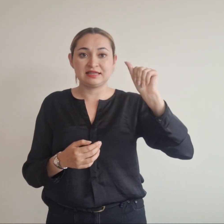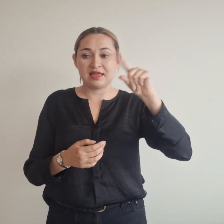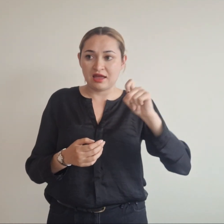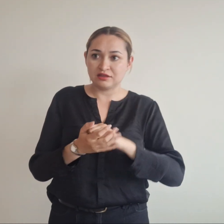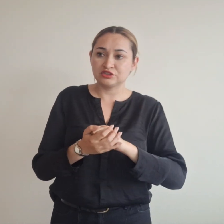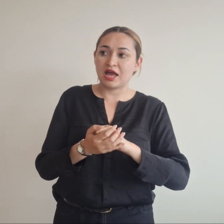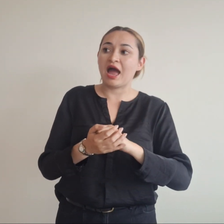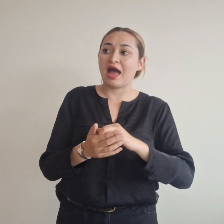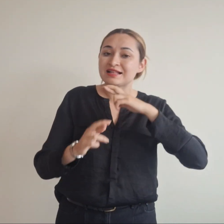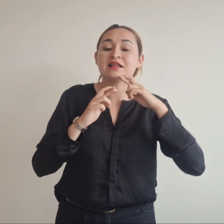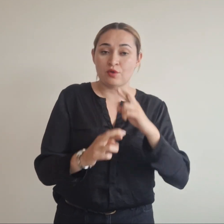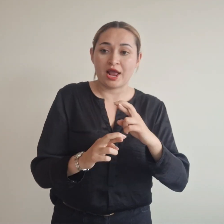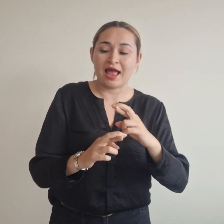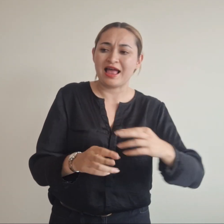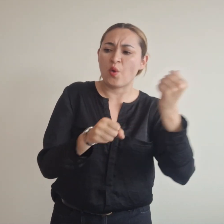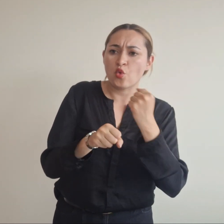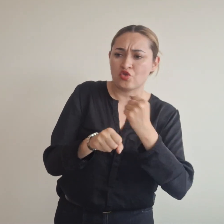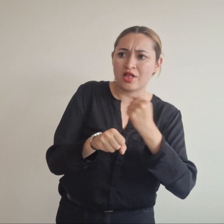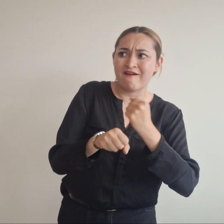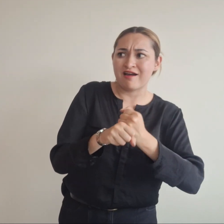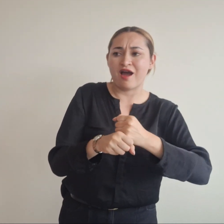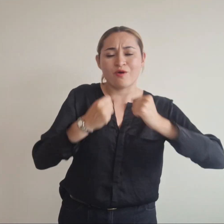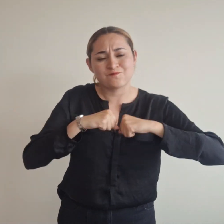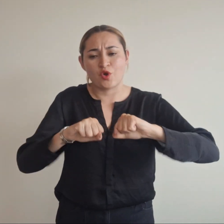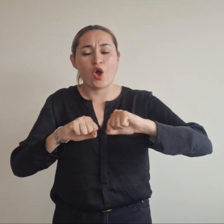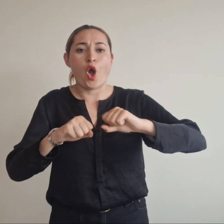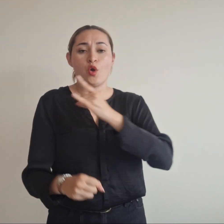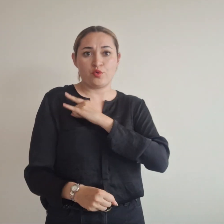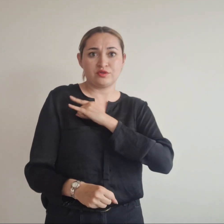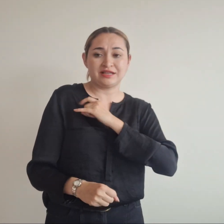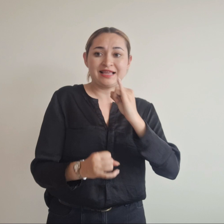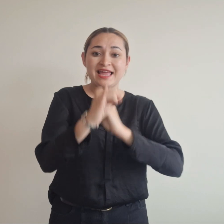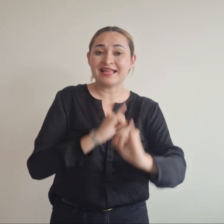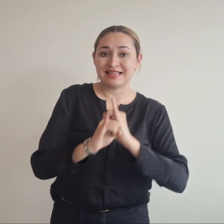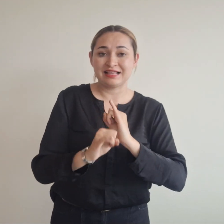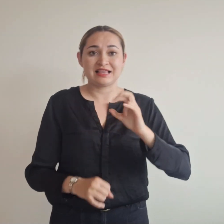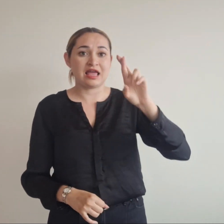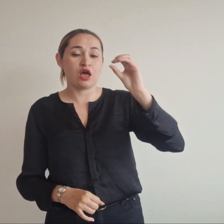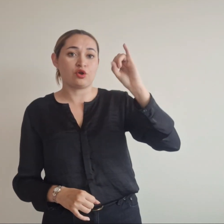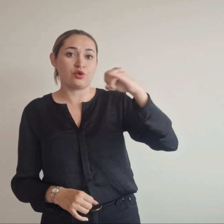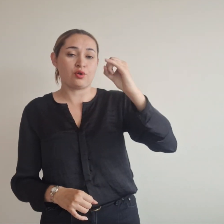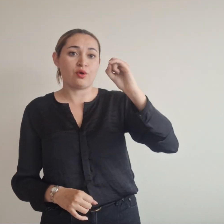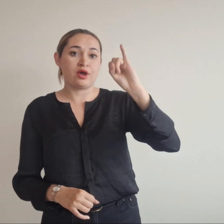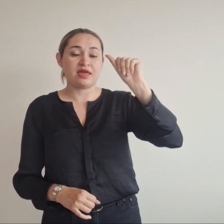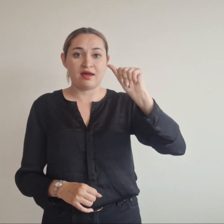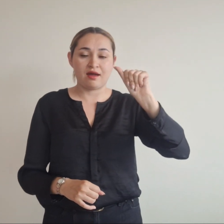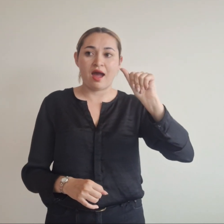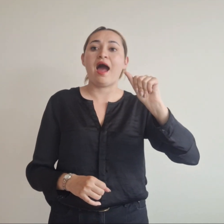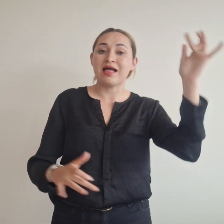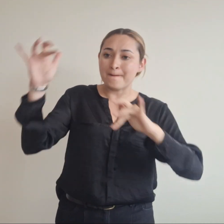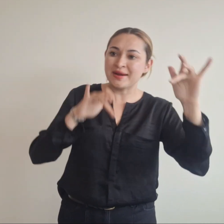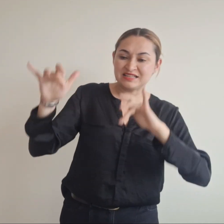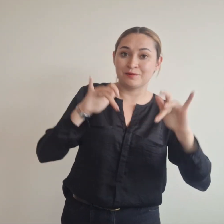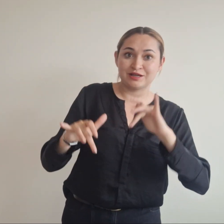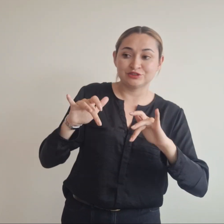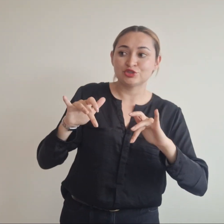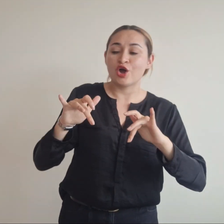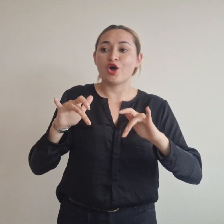estratégica con la Universidad Internacional de La Rioja, gestionada por nuestro alcalde en su participación en el Encuentro de Líderes Iberoamericanos por la